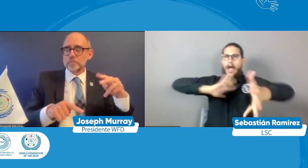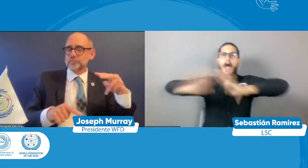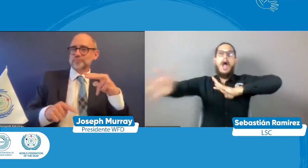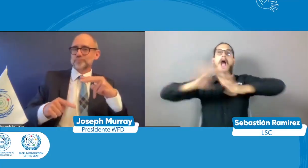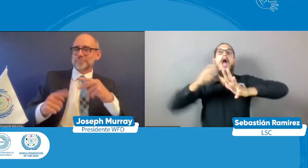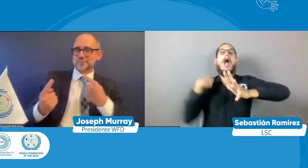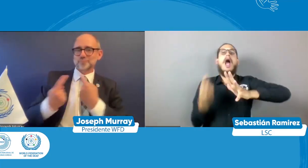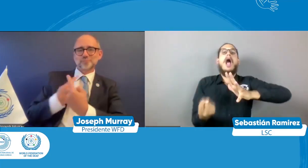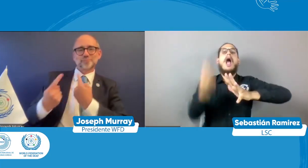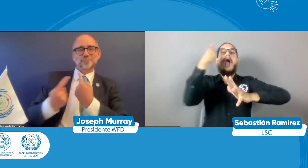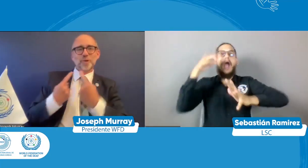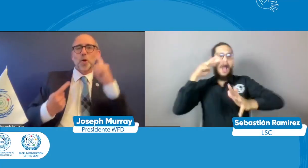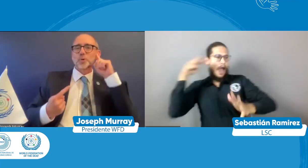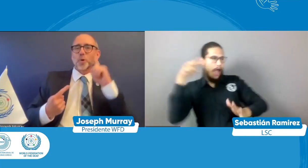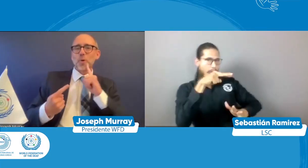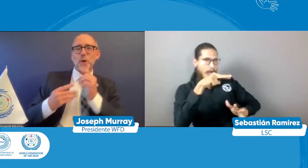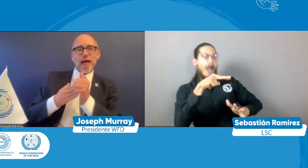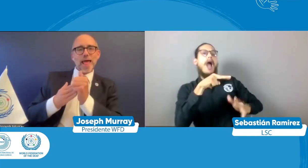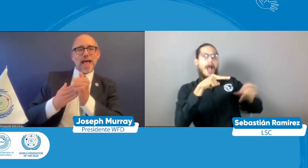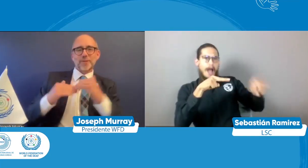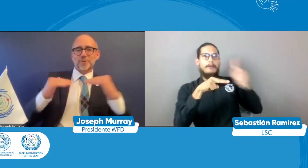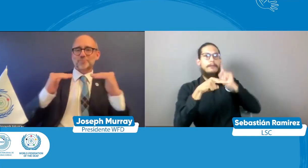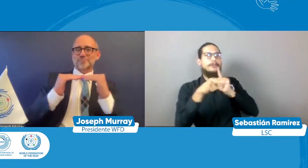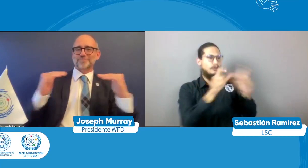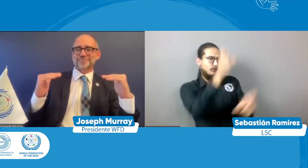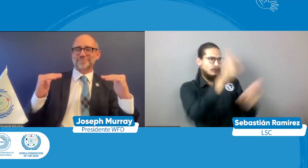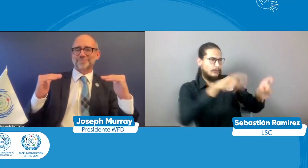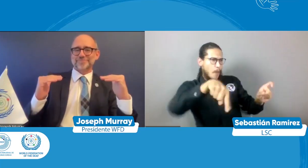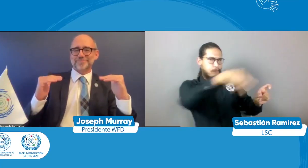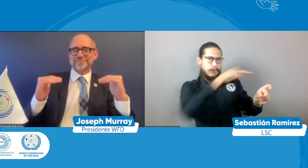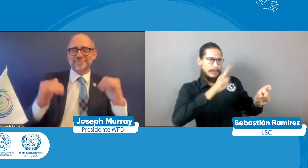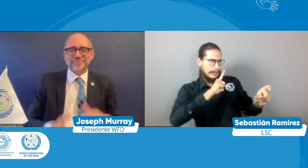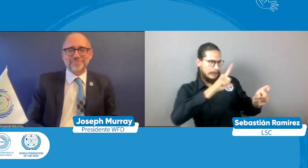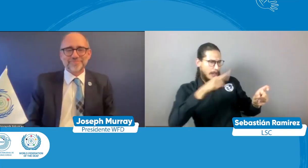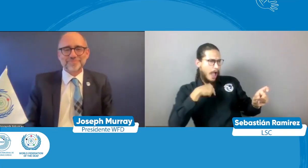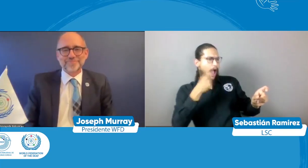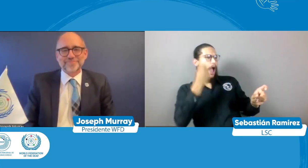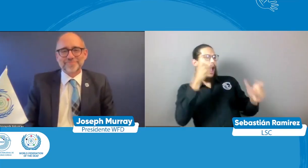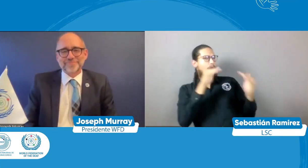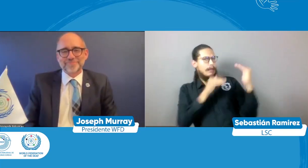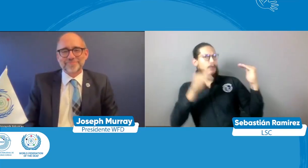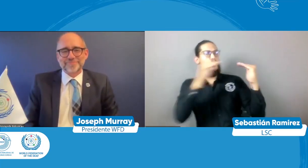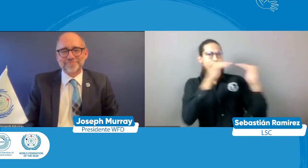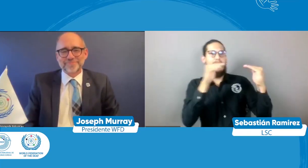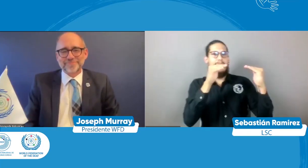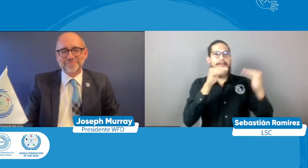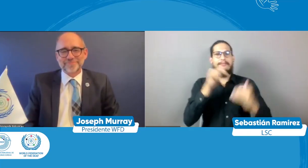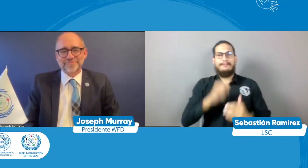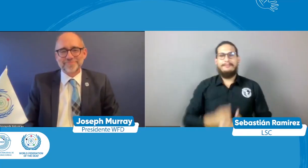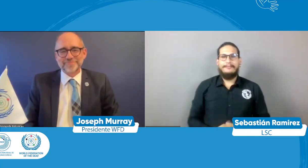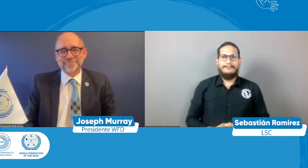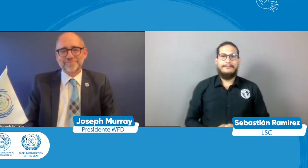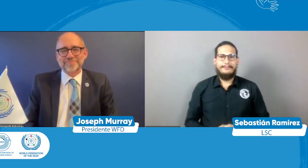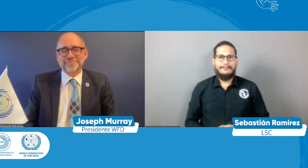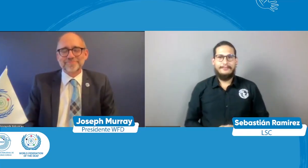y crear esa conciencia sobre la lengua de señas y que podemos hablar de tú a tú con estos líderes mundiales